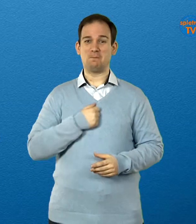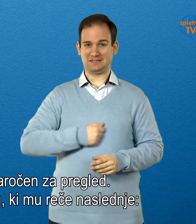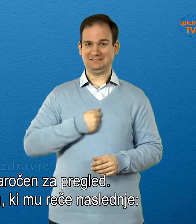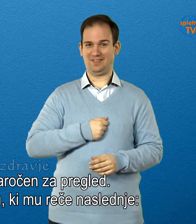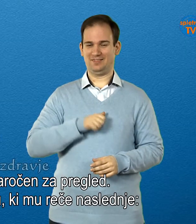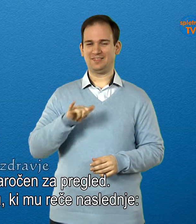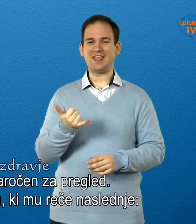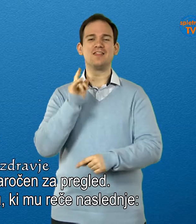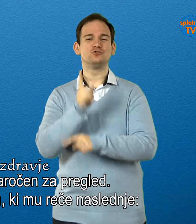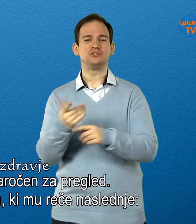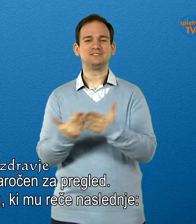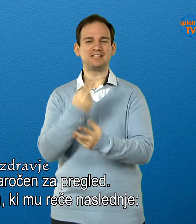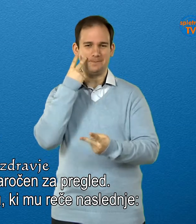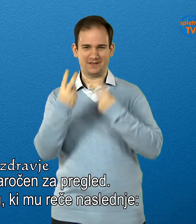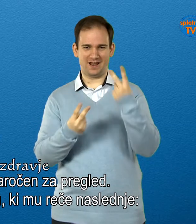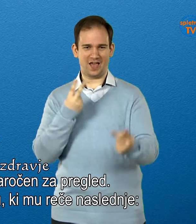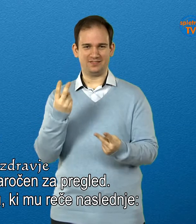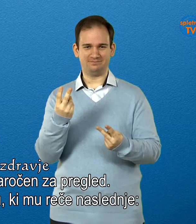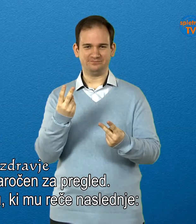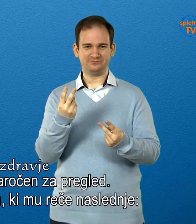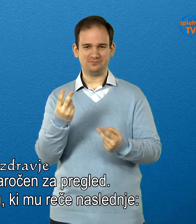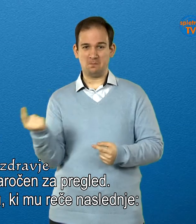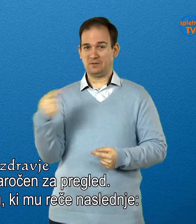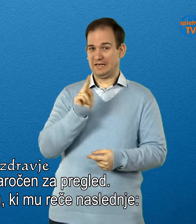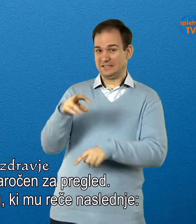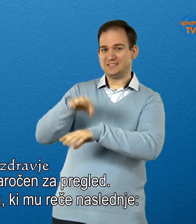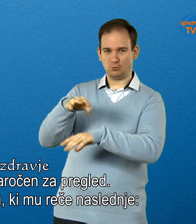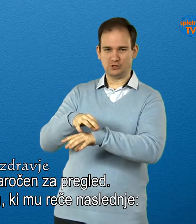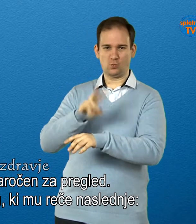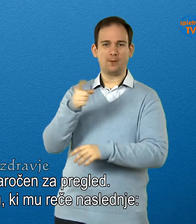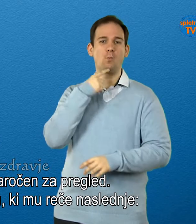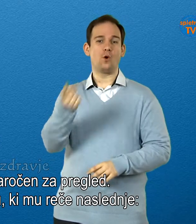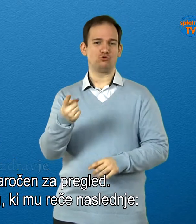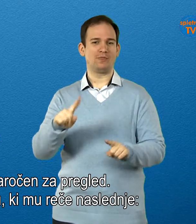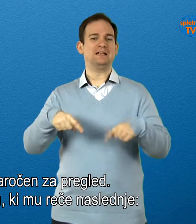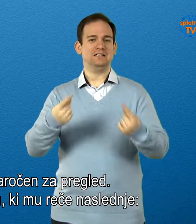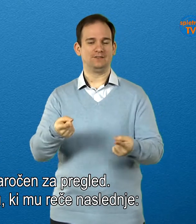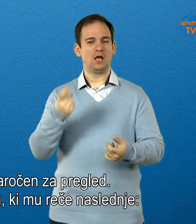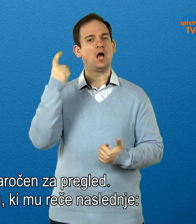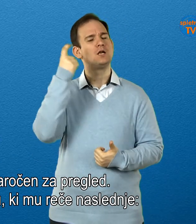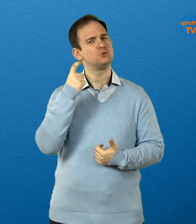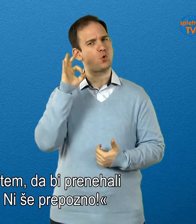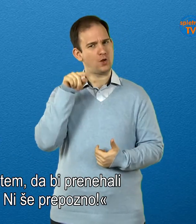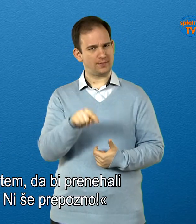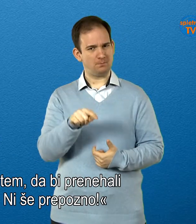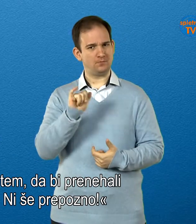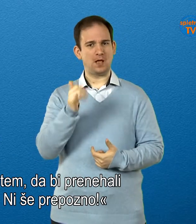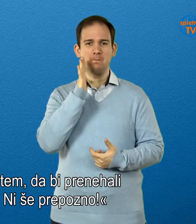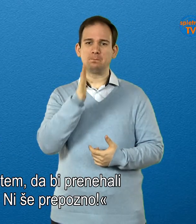Pacijent je naročen za pregled. Pride k zdravniku, ki mu reče naslednje. Razmislite o tem, da bi